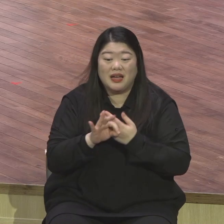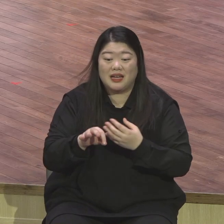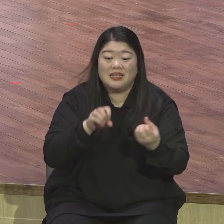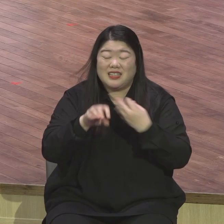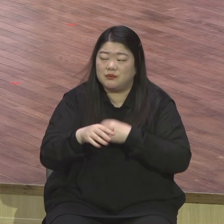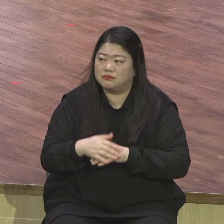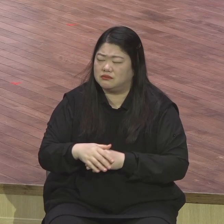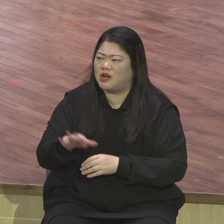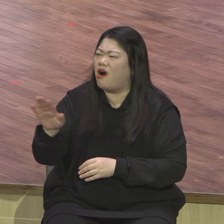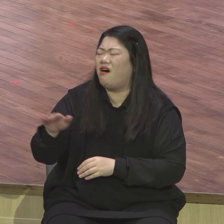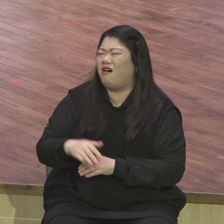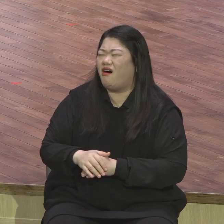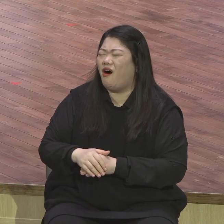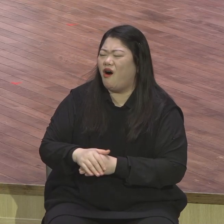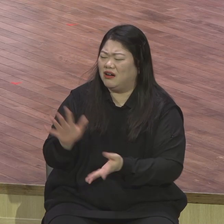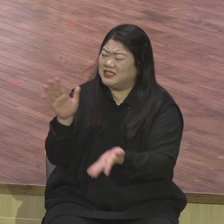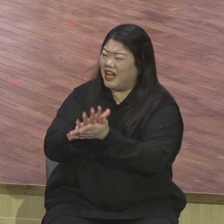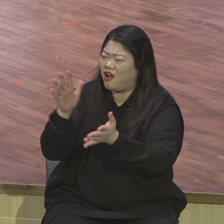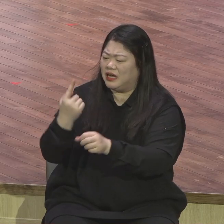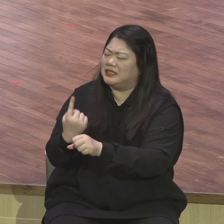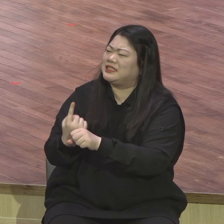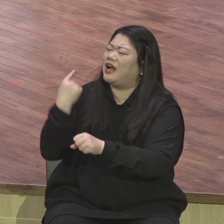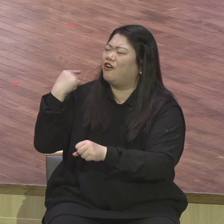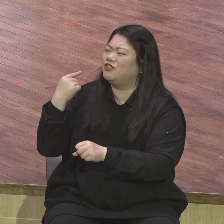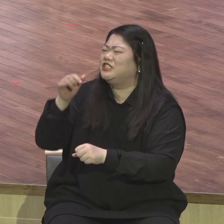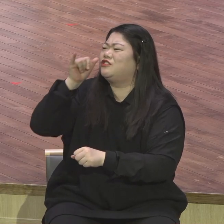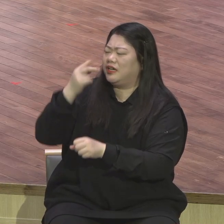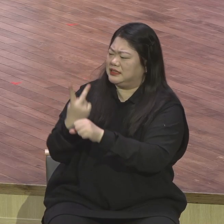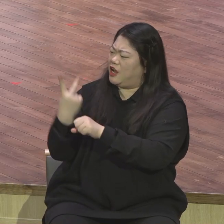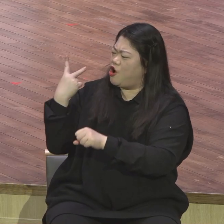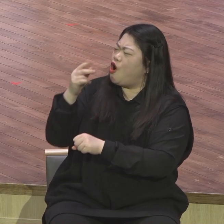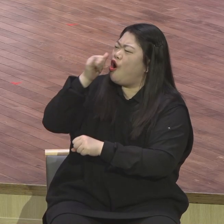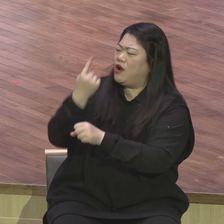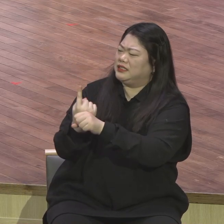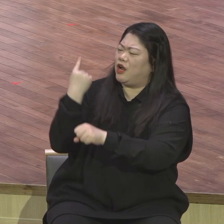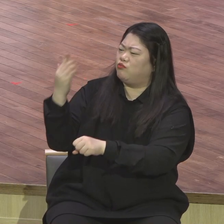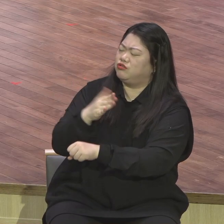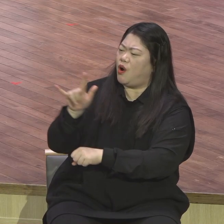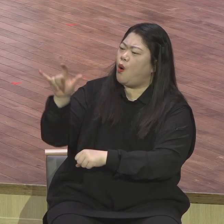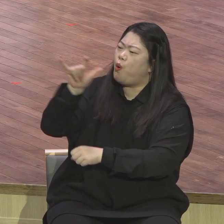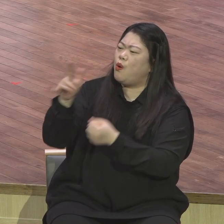너무 경제가 어려워서 불이 다 식었네요 그렇습니까